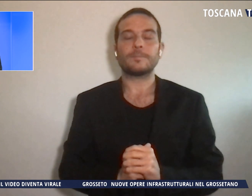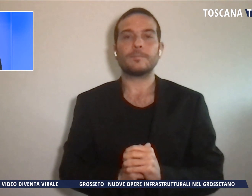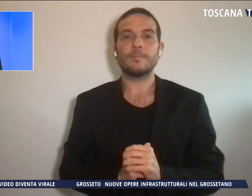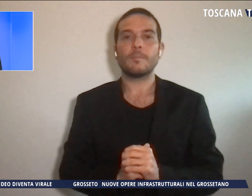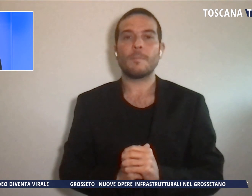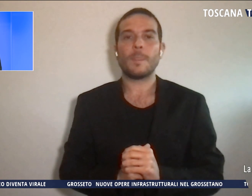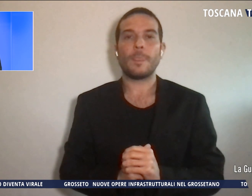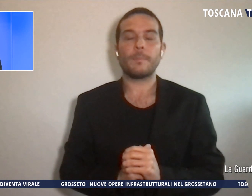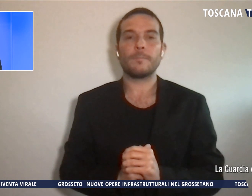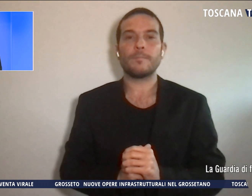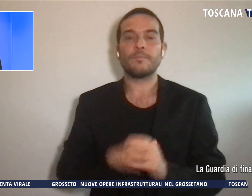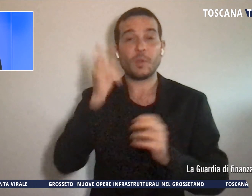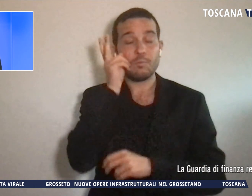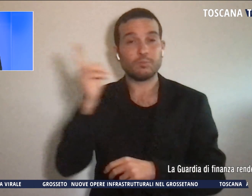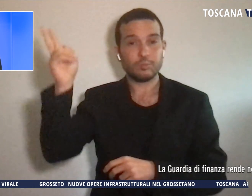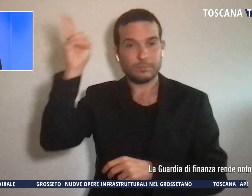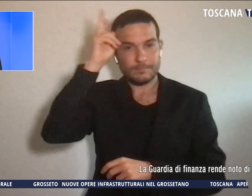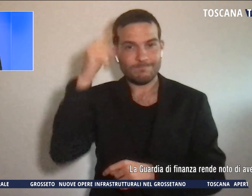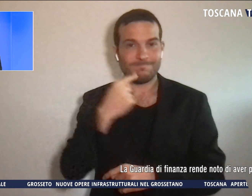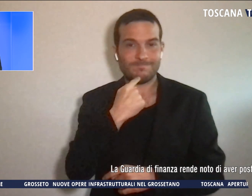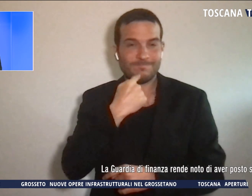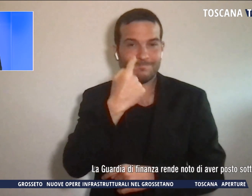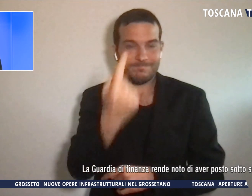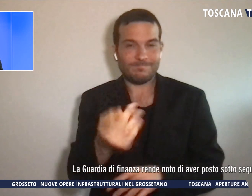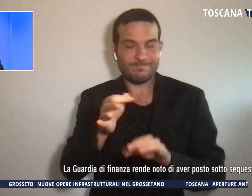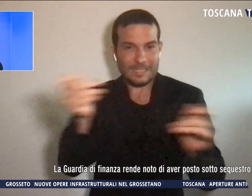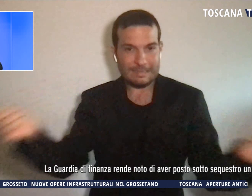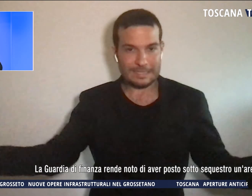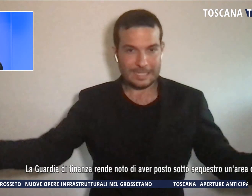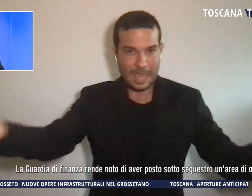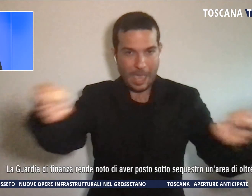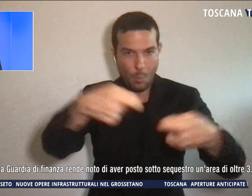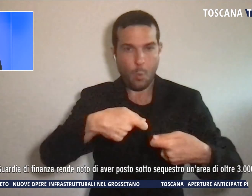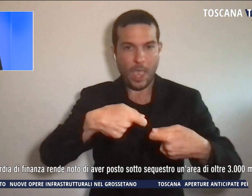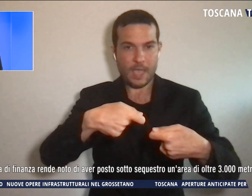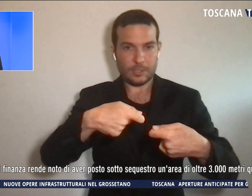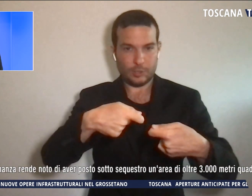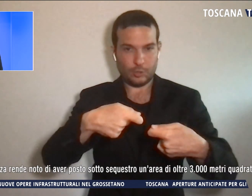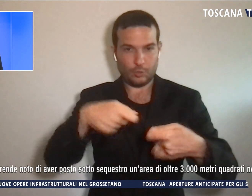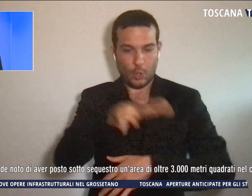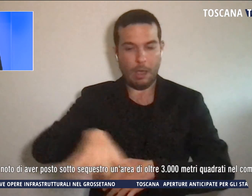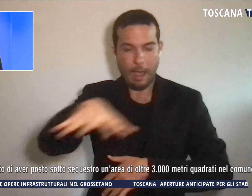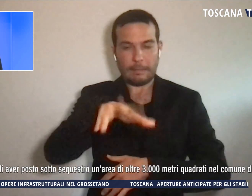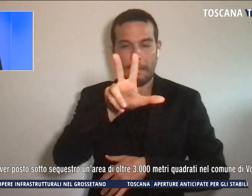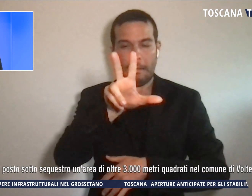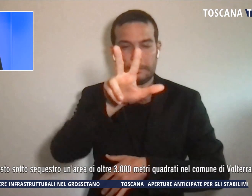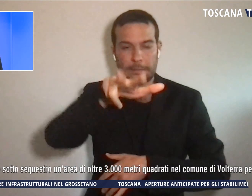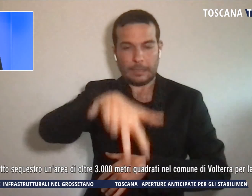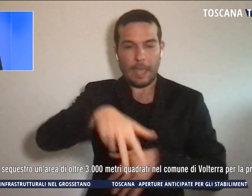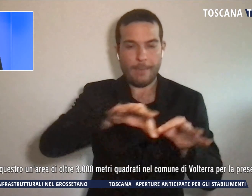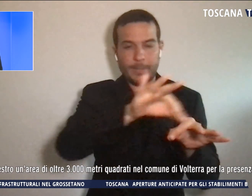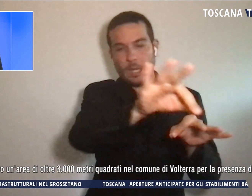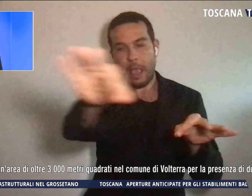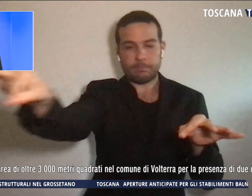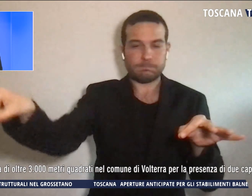E la Guardia di Finanza rende noto di aver posto sotto sequestro un'area di oltre 3.000 metri quadrati nel comune di Volterra per la